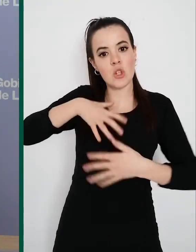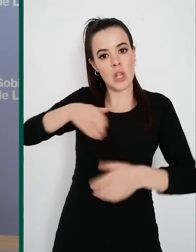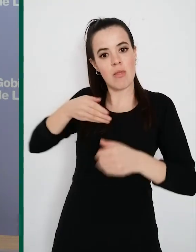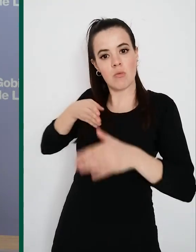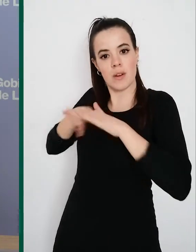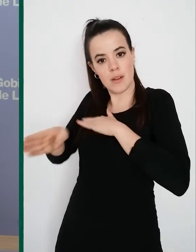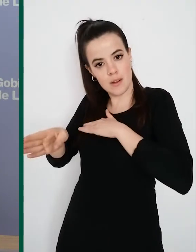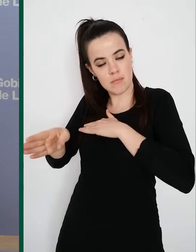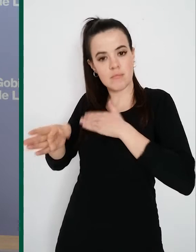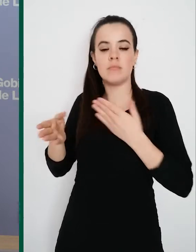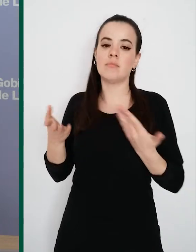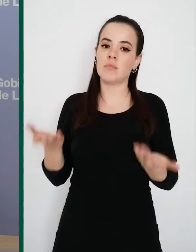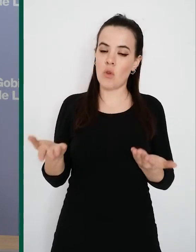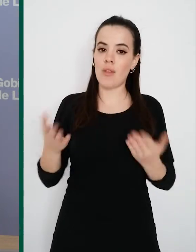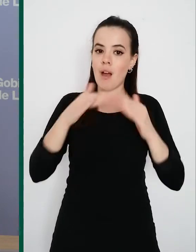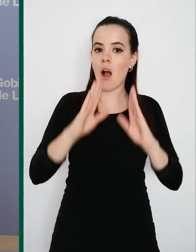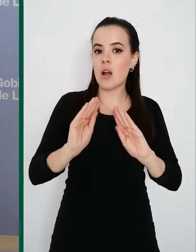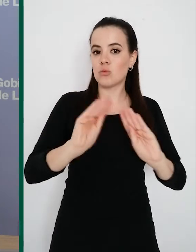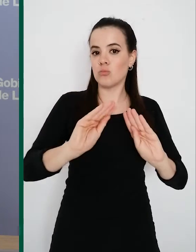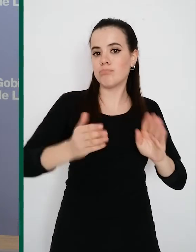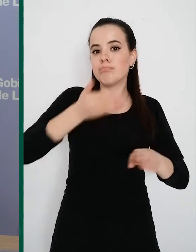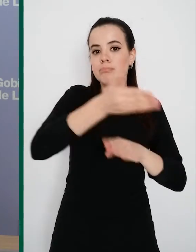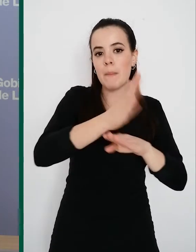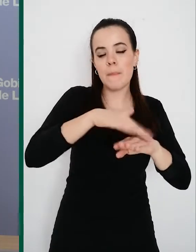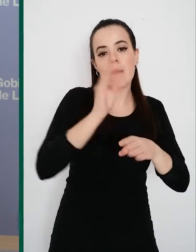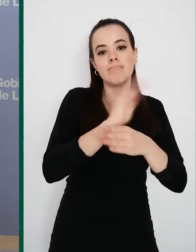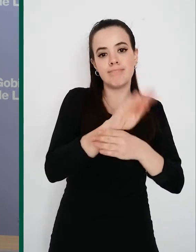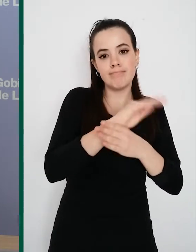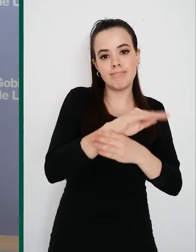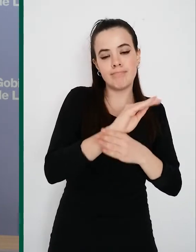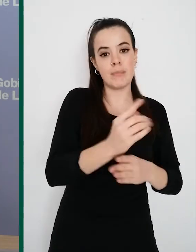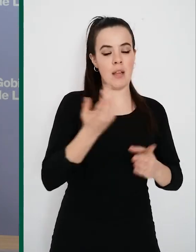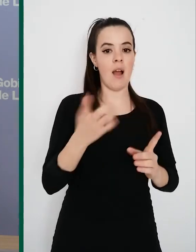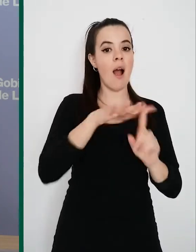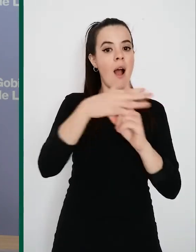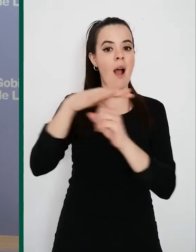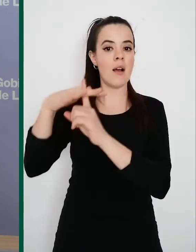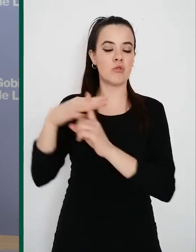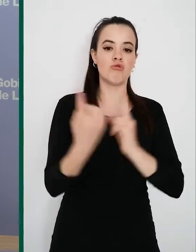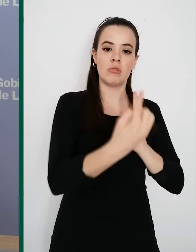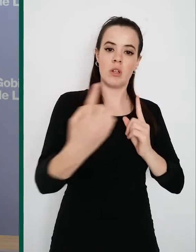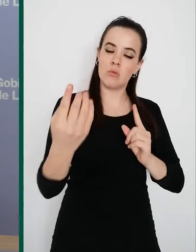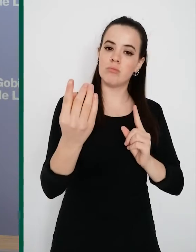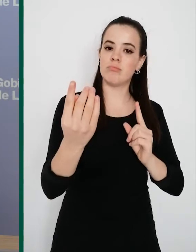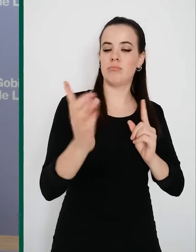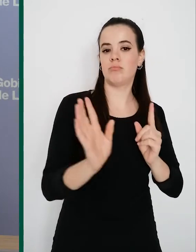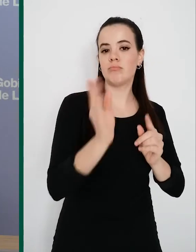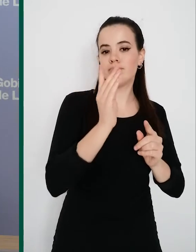continuidad a los cuidados que cada persona requiere, gestionando de manera individual cada caso y aproximando la atención sanitaria al entorno del